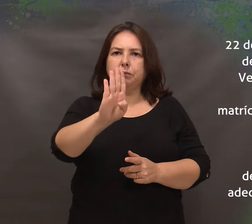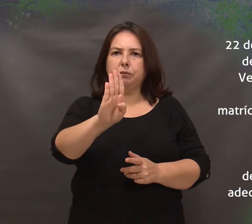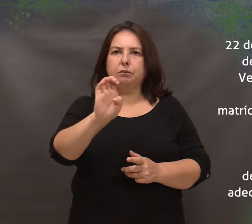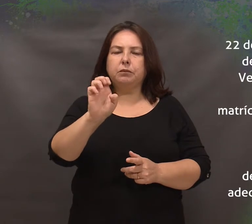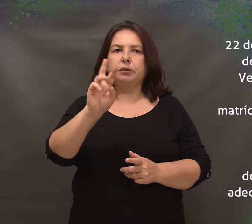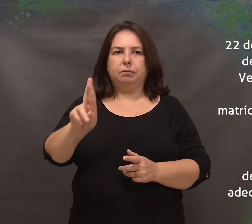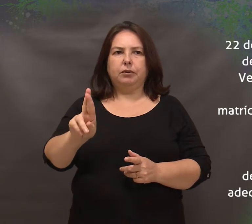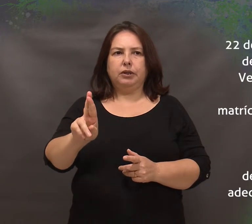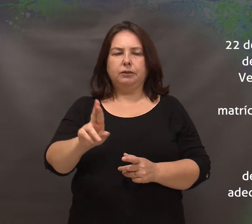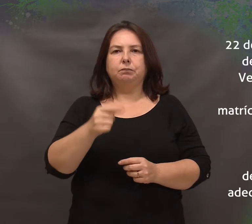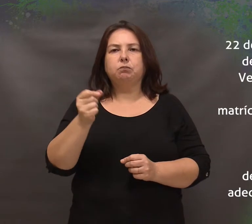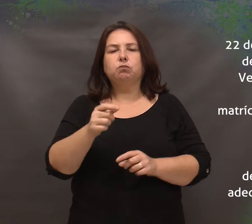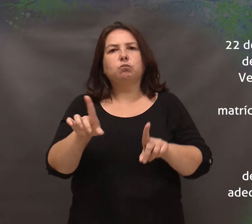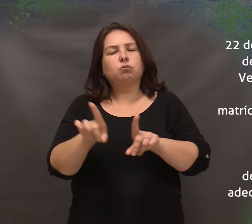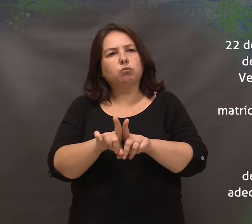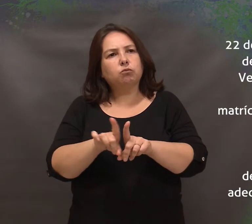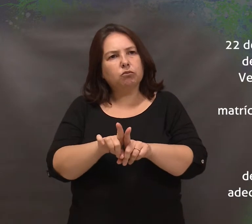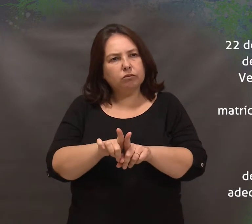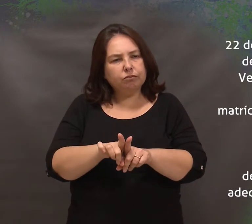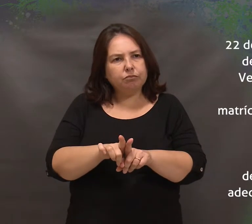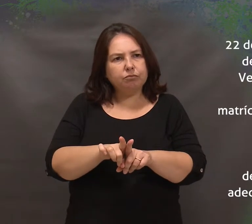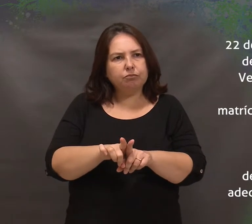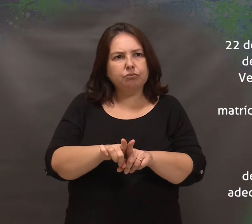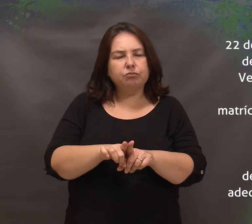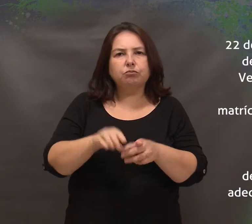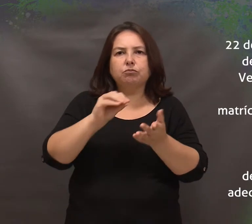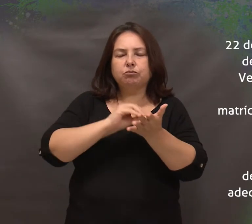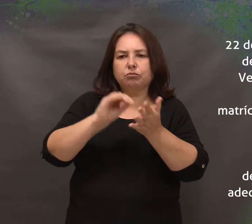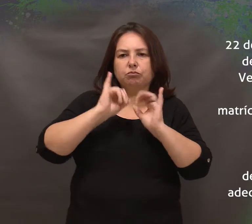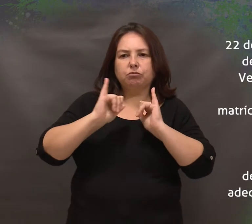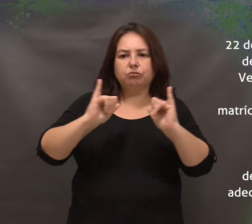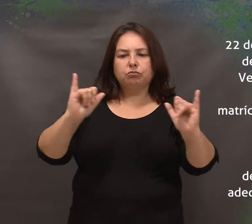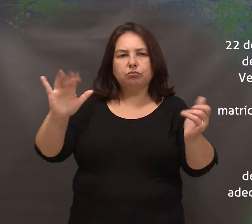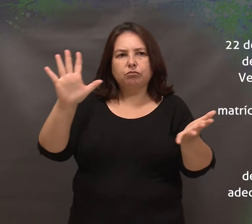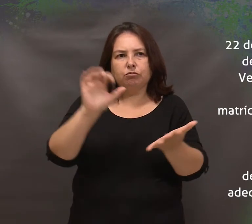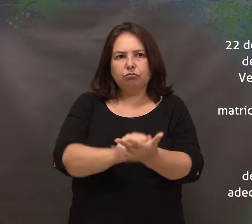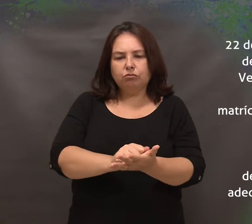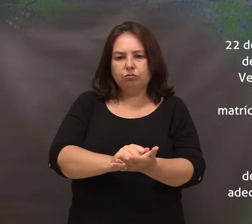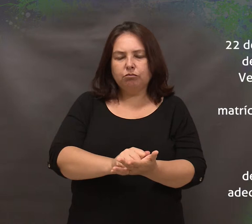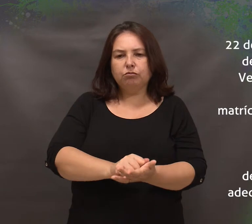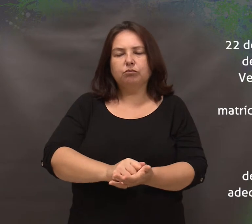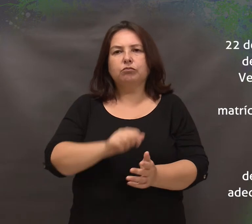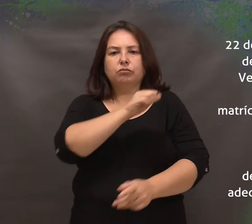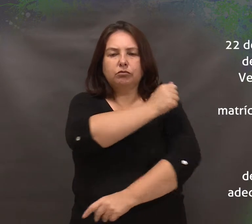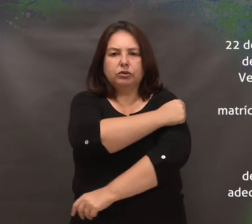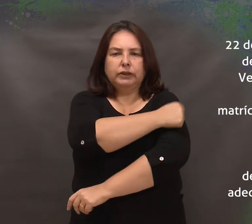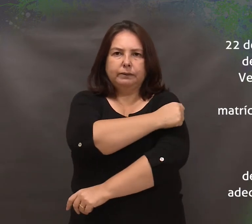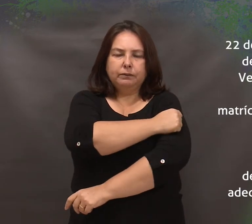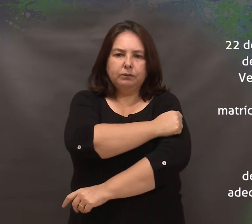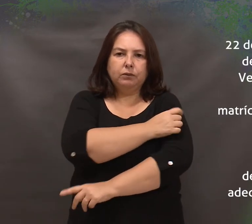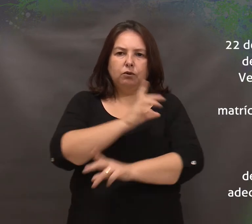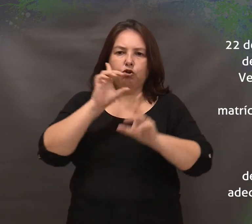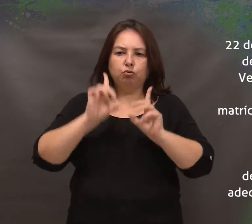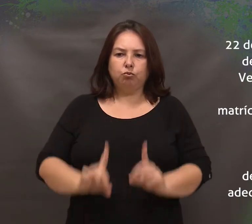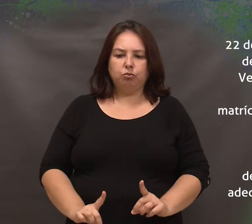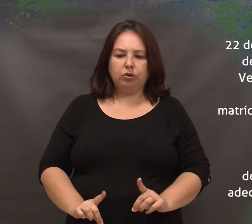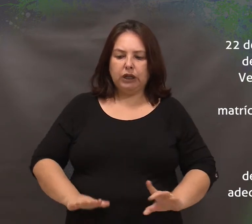O mesmo dispõe sobre a matrícula para aluno portador de deficiência locomotora em escola